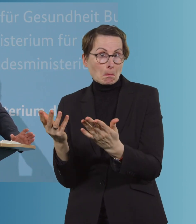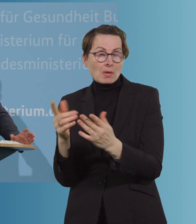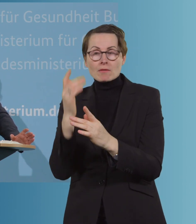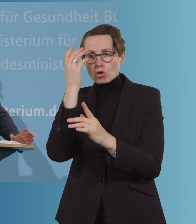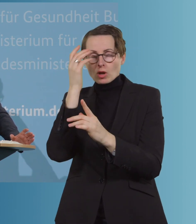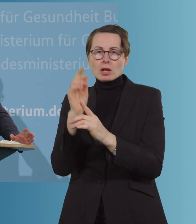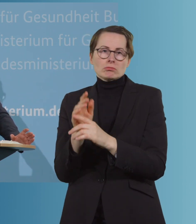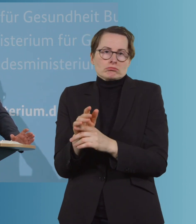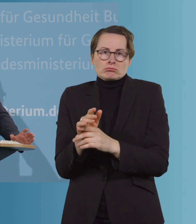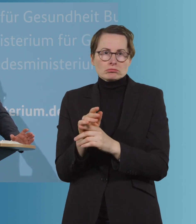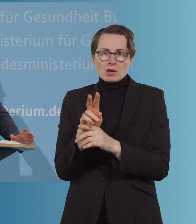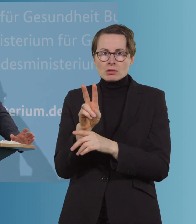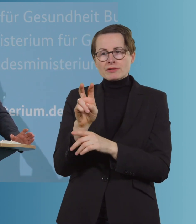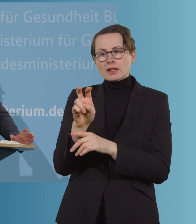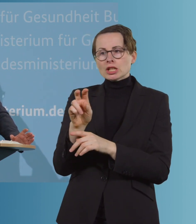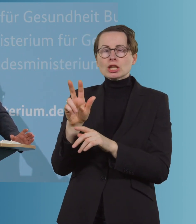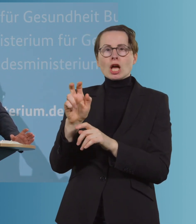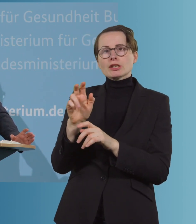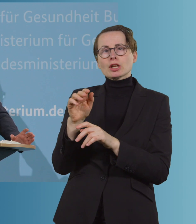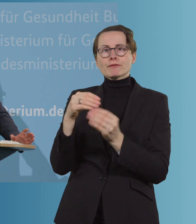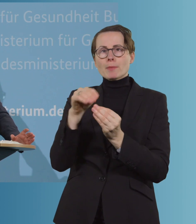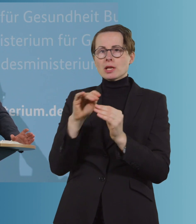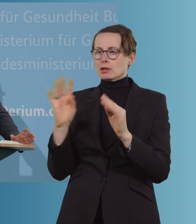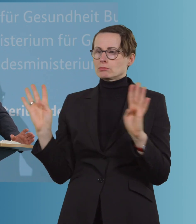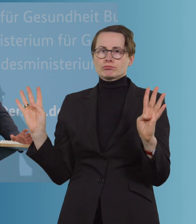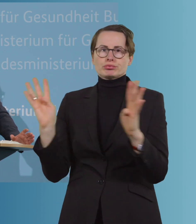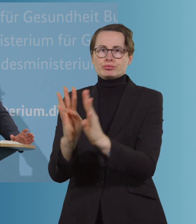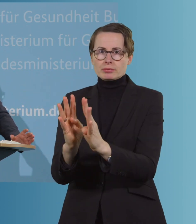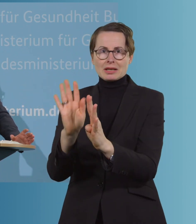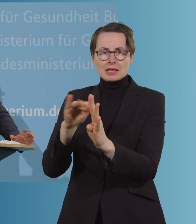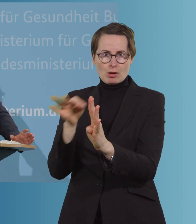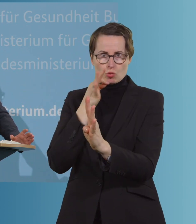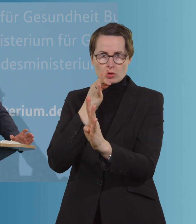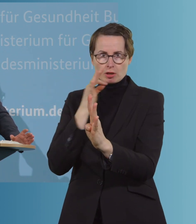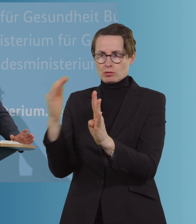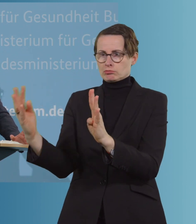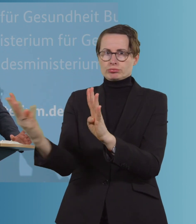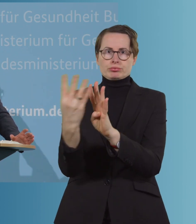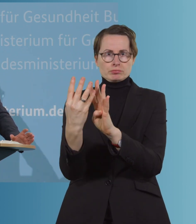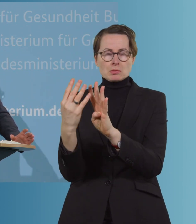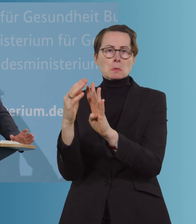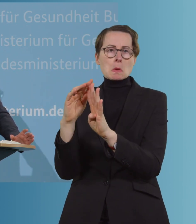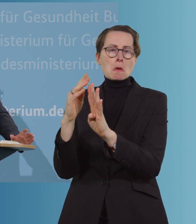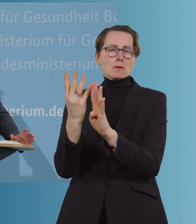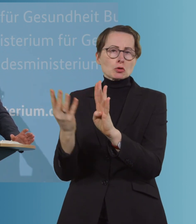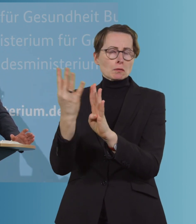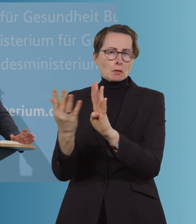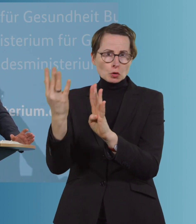verschiedenen Familien Kinder, Jugendliche zusammenkommen, den halben Tag wieder auseinander gehen und dann natürlich das